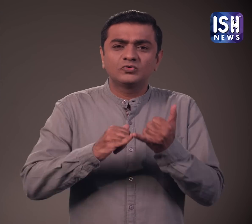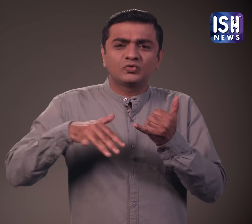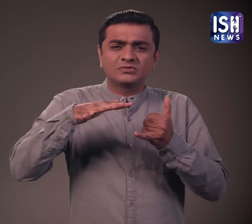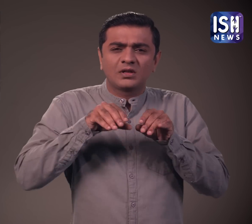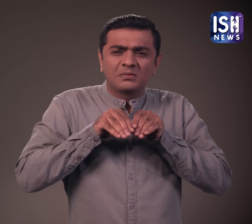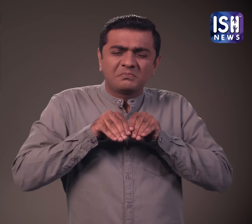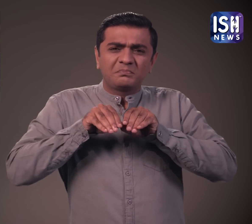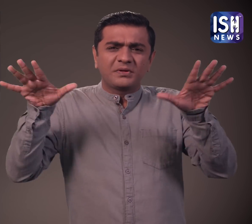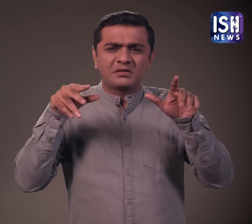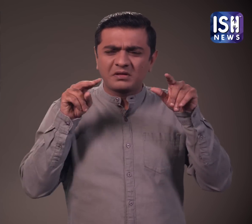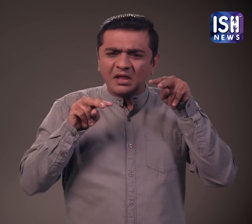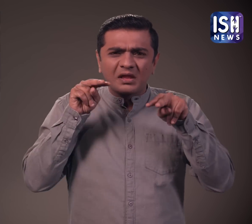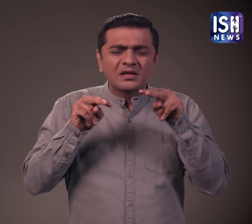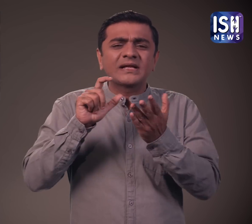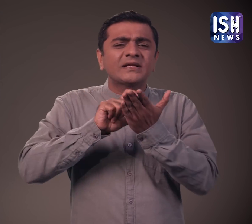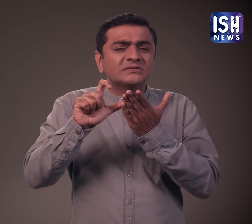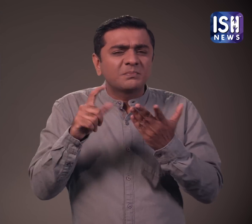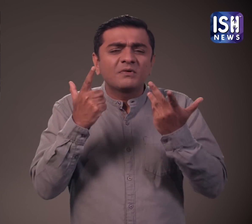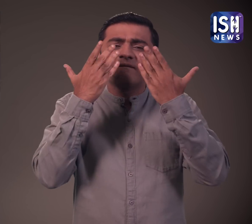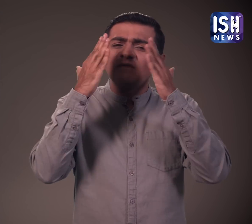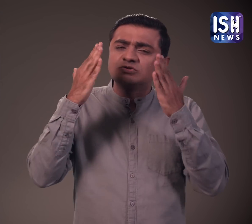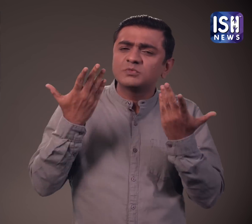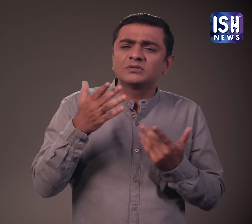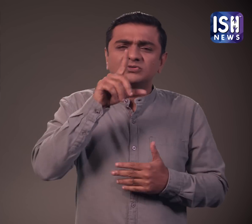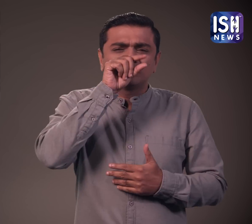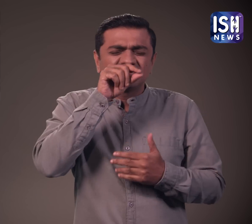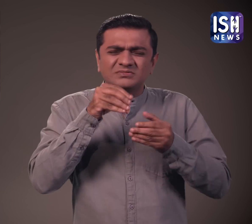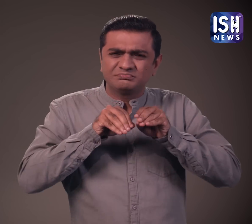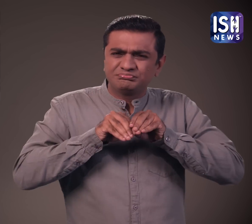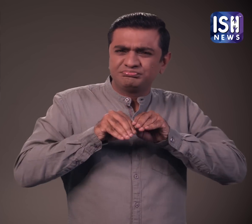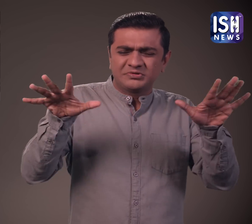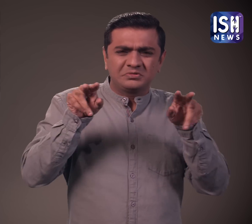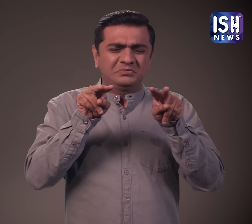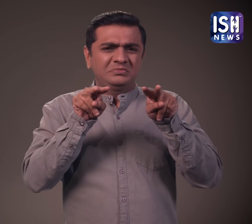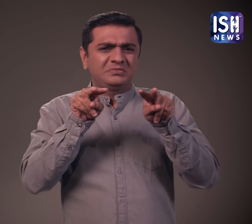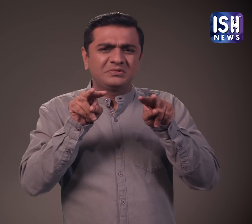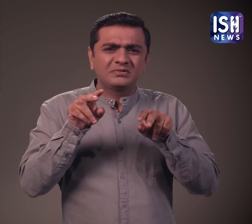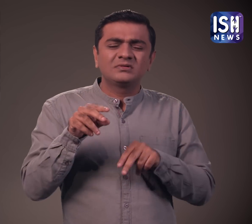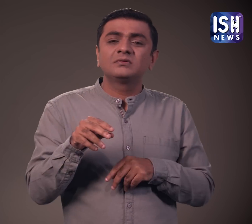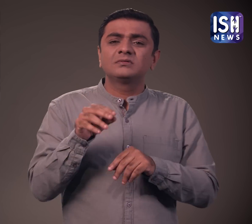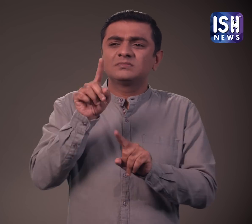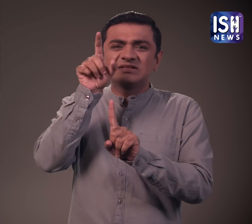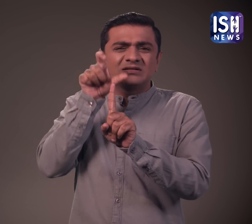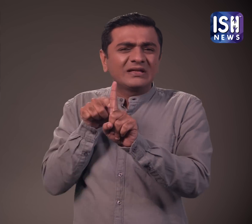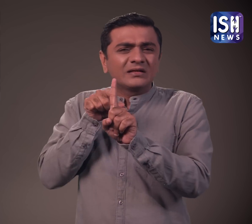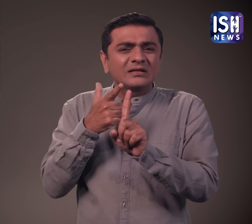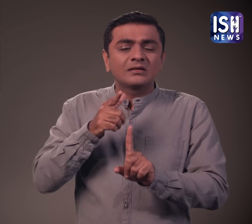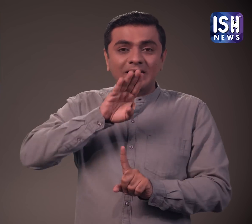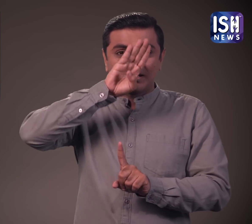सोशल मीडिया पर दो लोगों के केक से किंग चार्ल्स थ्री के चेहरे पर दबा लगाने का वीडियो